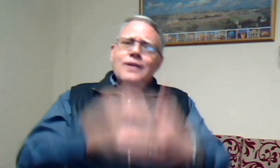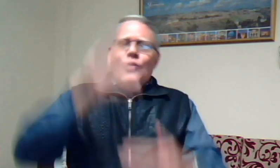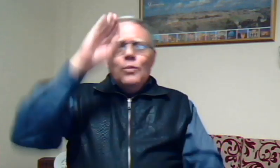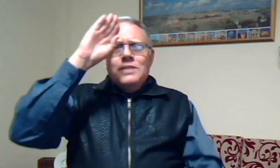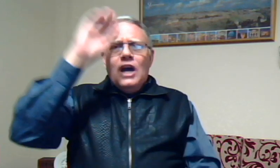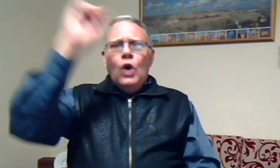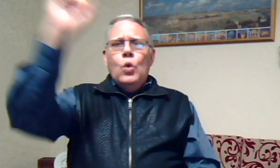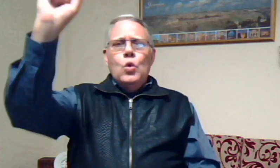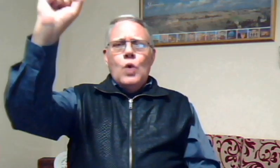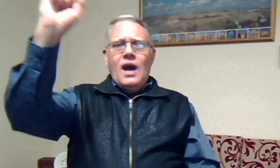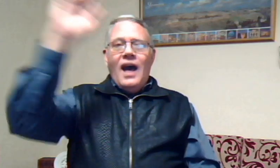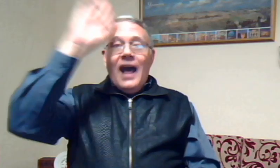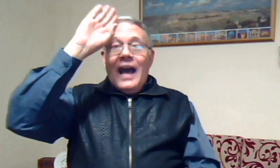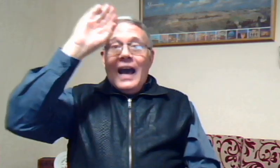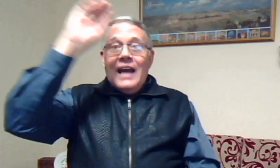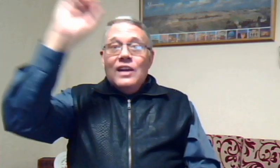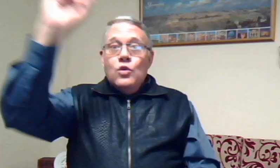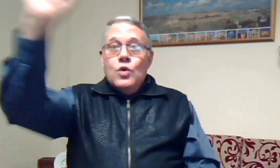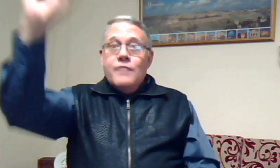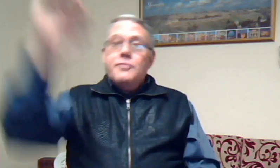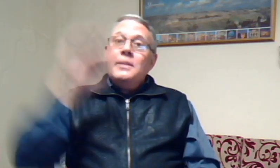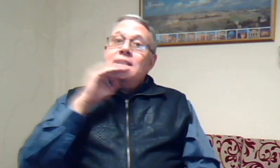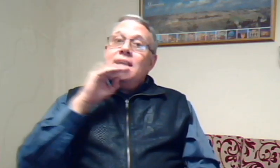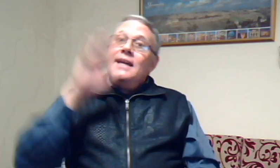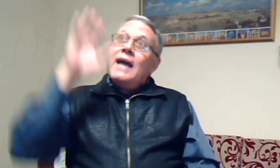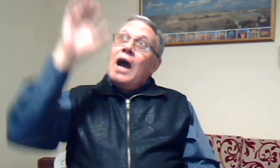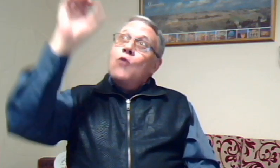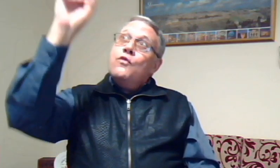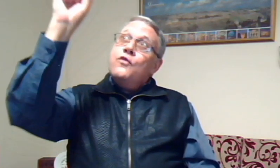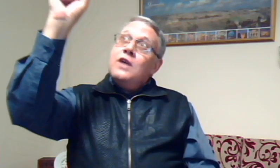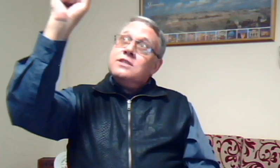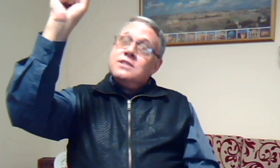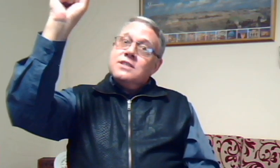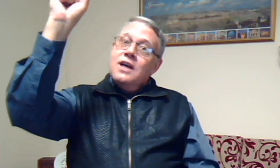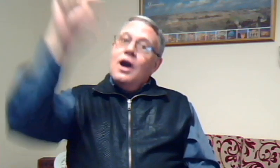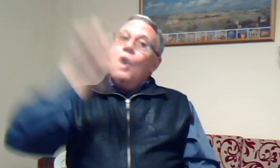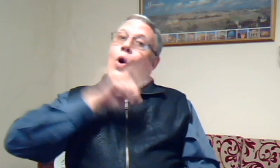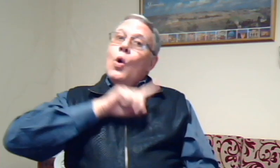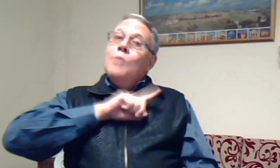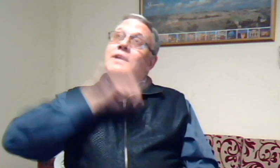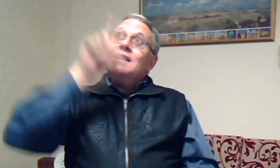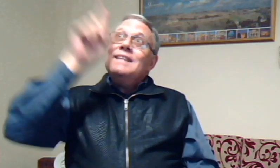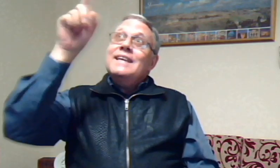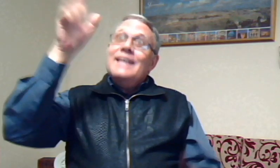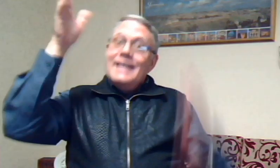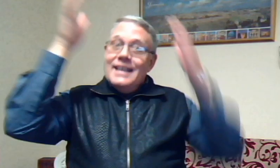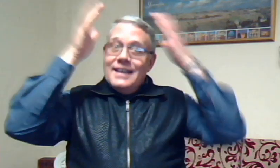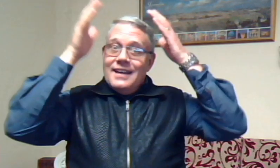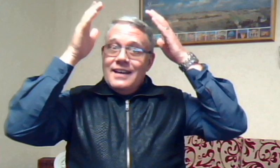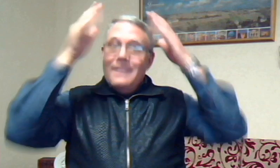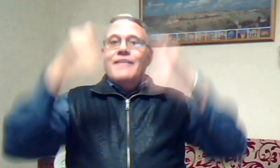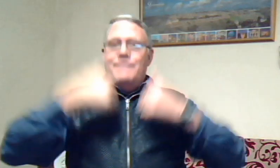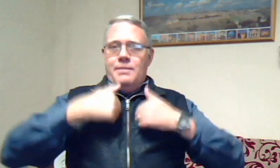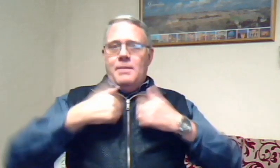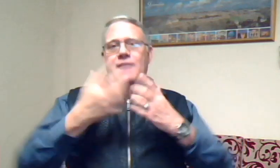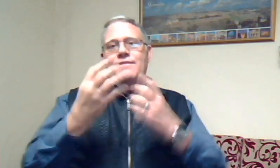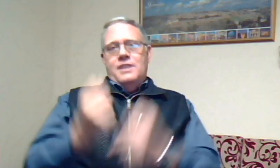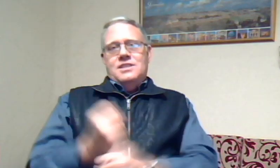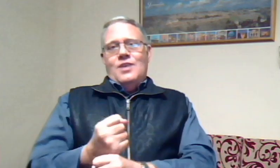om te gloe geloof beteken ek hou vast omdat die Heere vir my vas hou